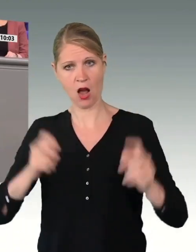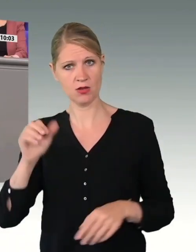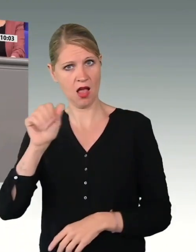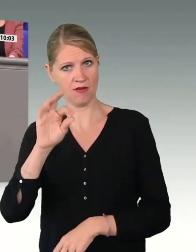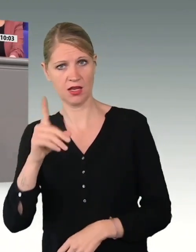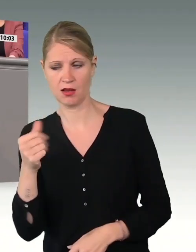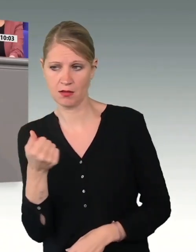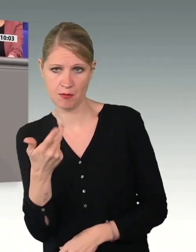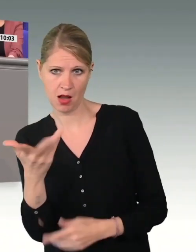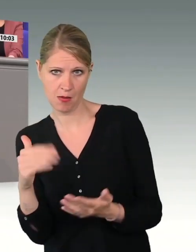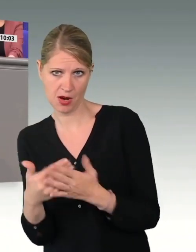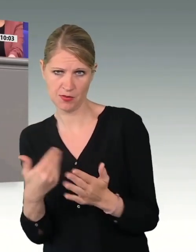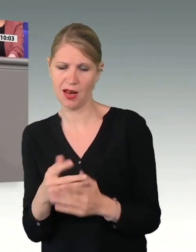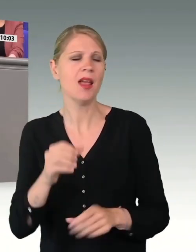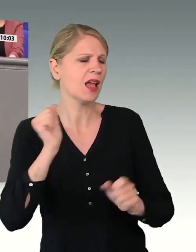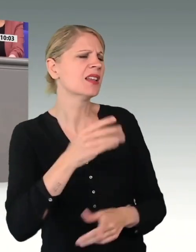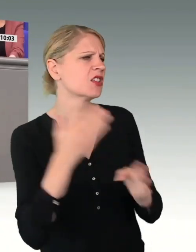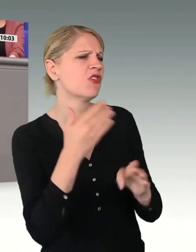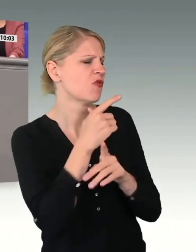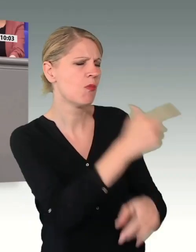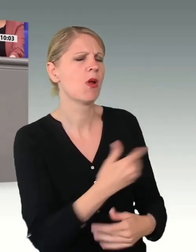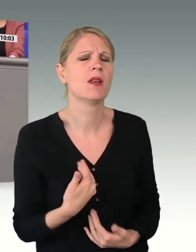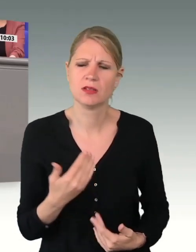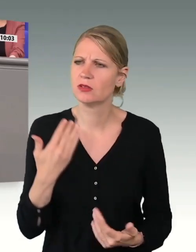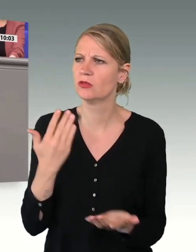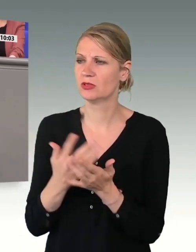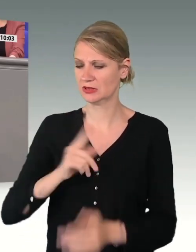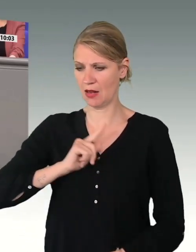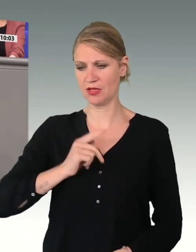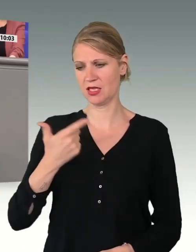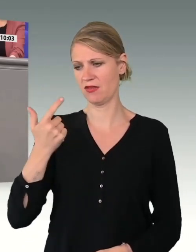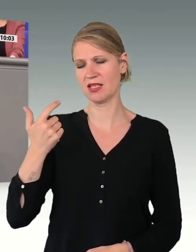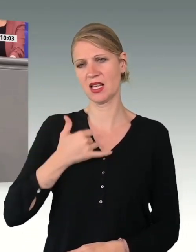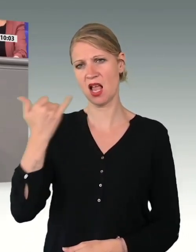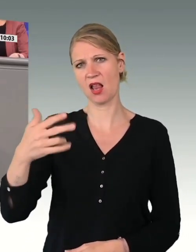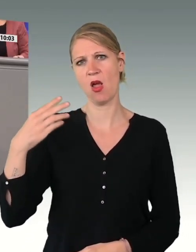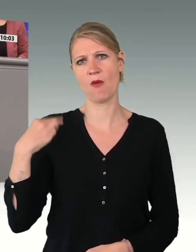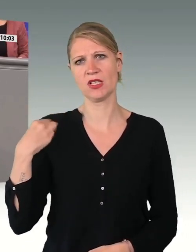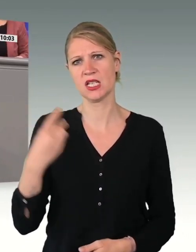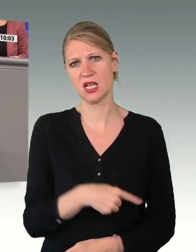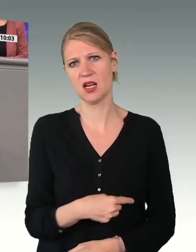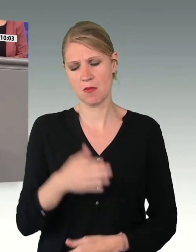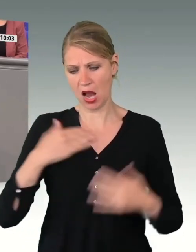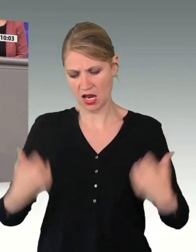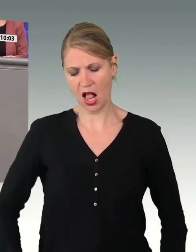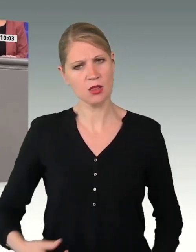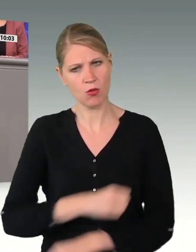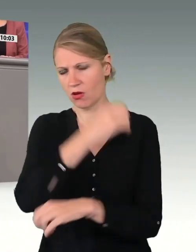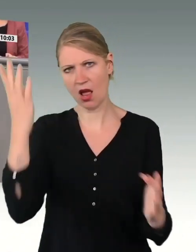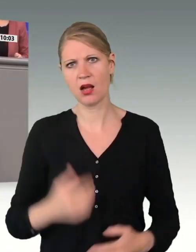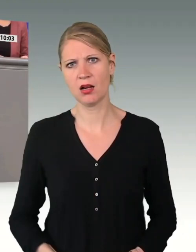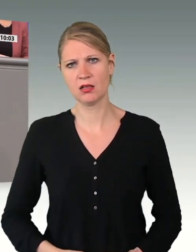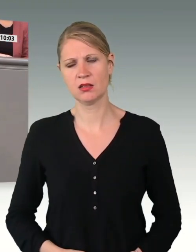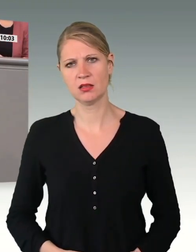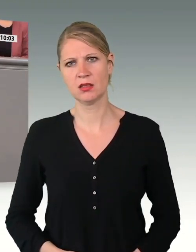aber ehrlicherweise, ich bin seit mehr als 20 Jahren Offizier, und meine Haltung ist glasklar. Wer